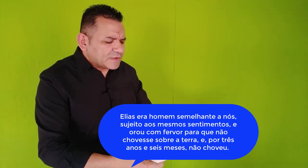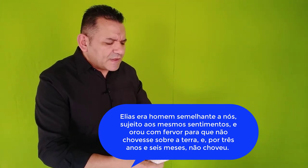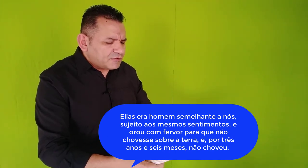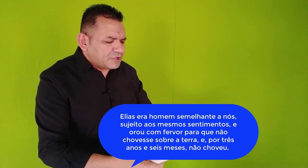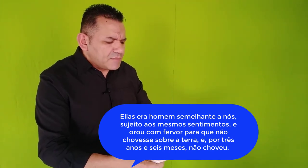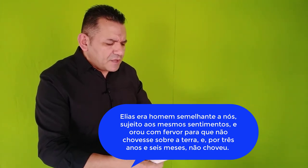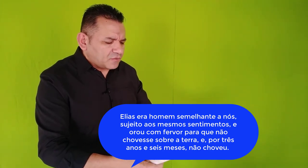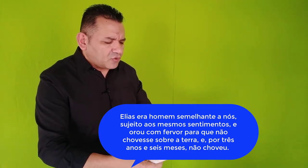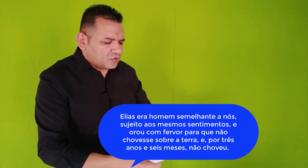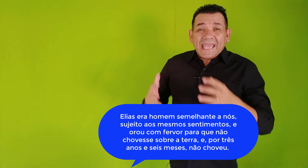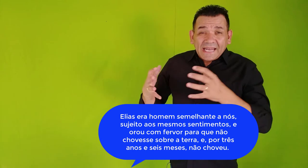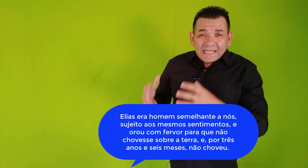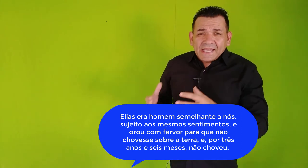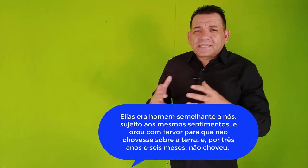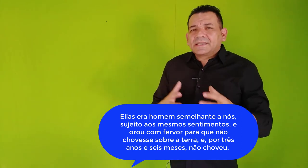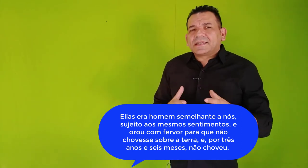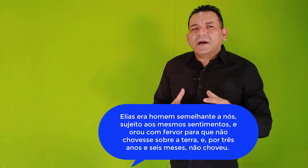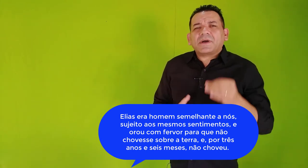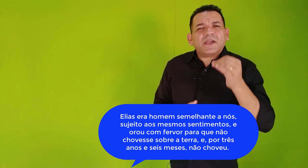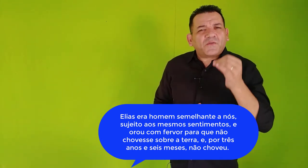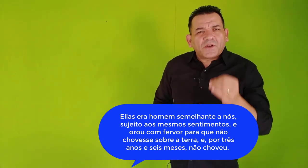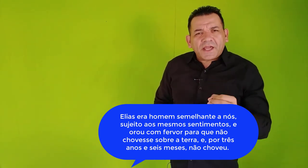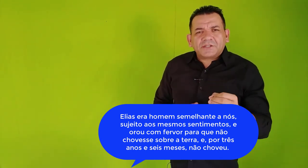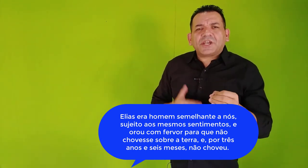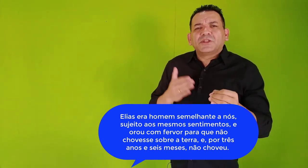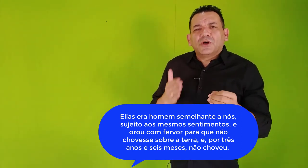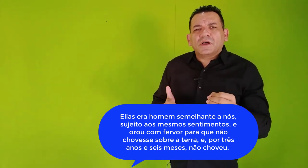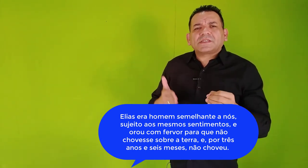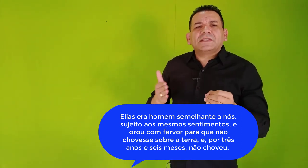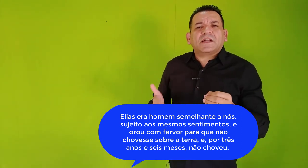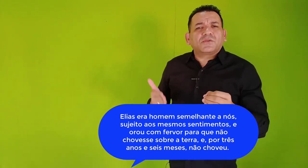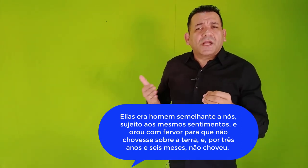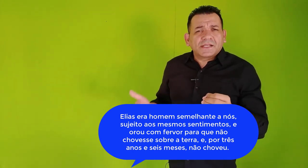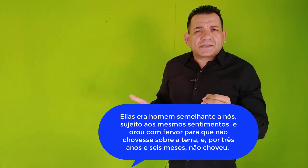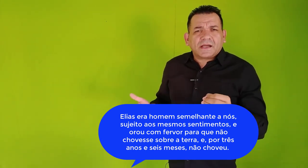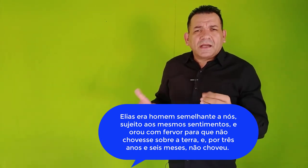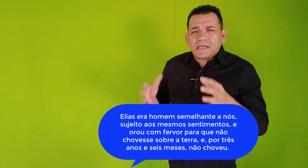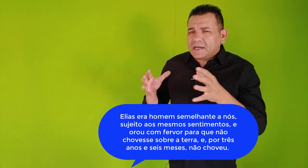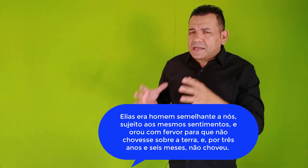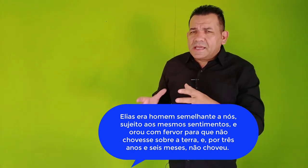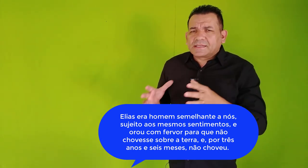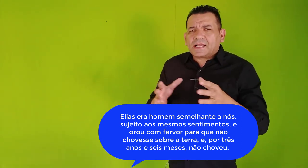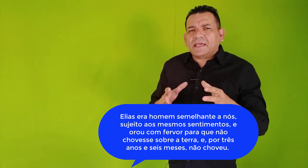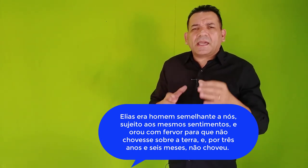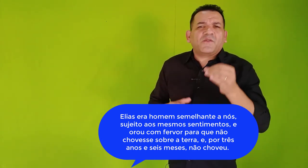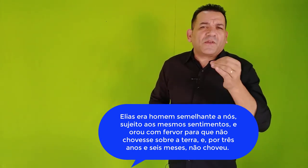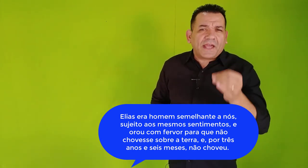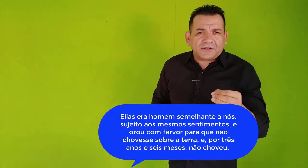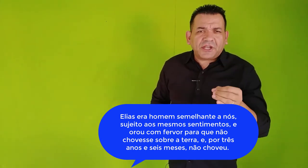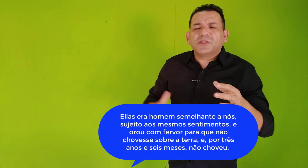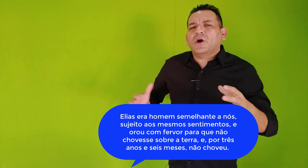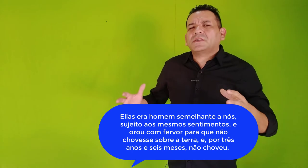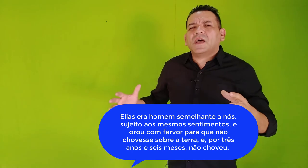sentimentos. Elias, então, reflete a nossa natureza. Elias, aqui, reflete a nossa